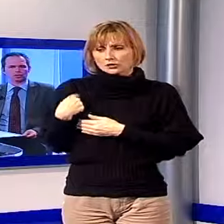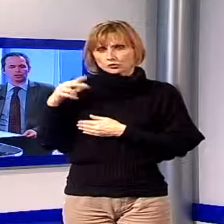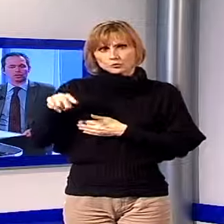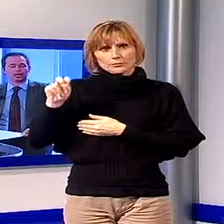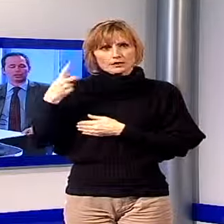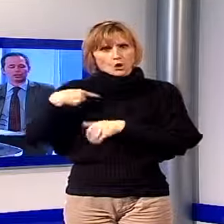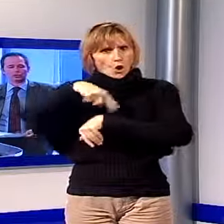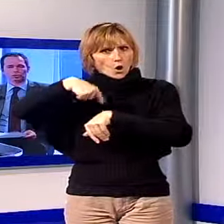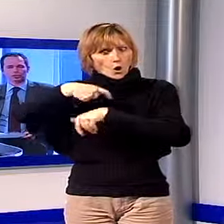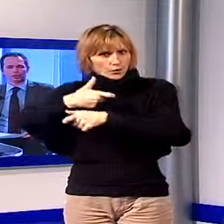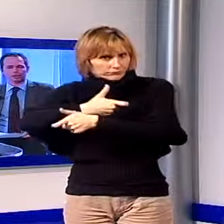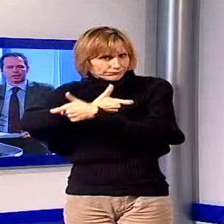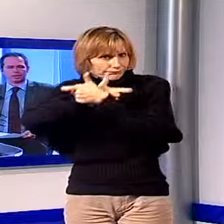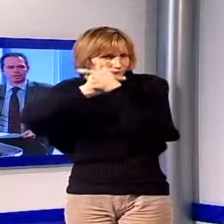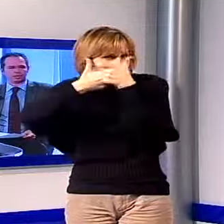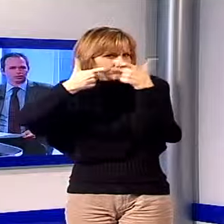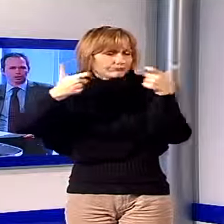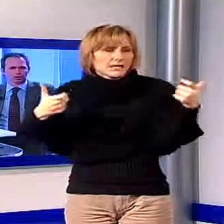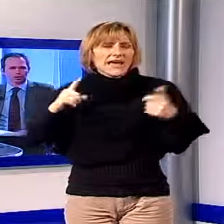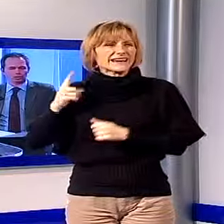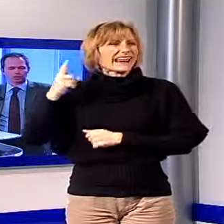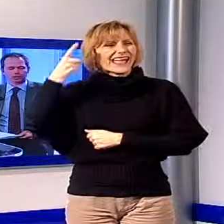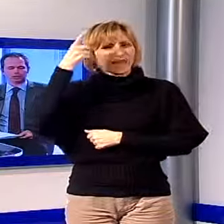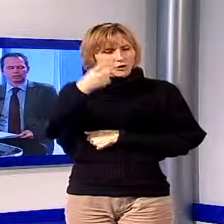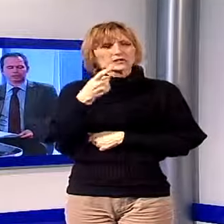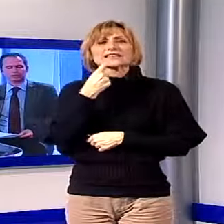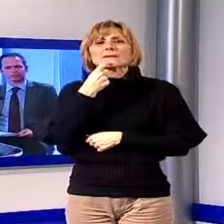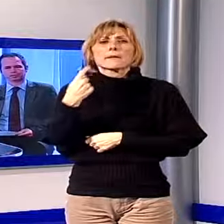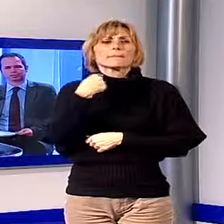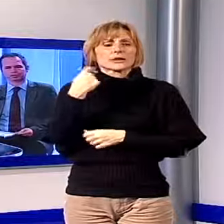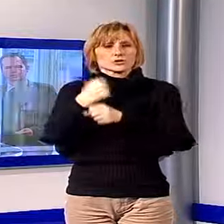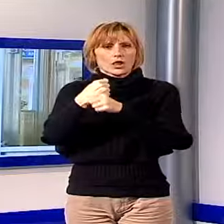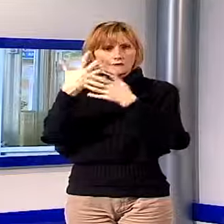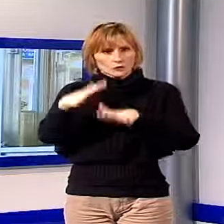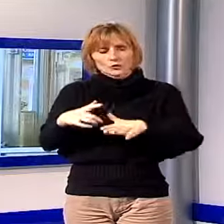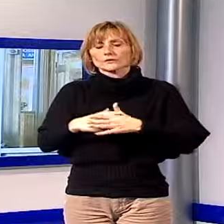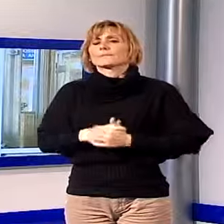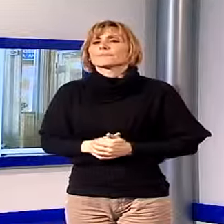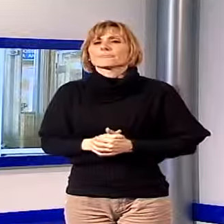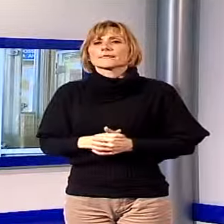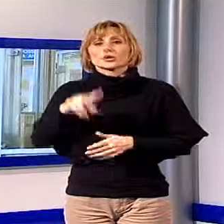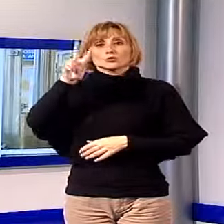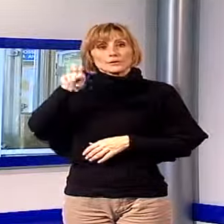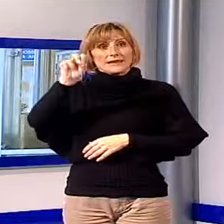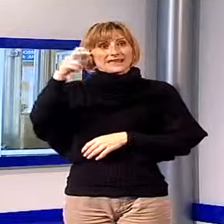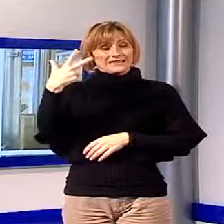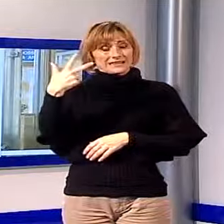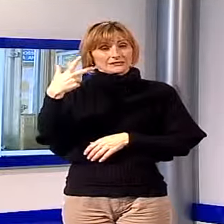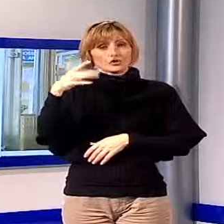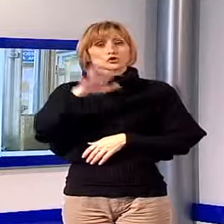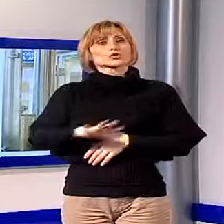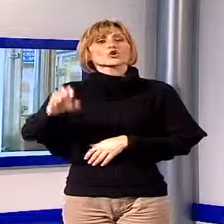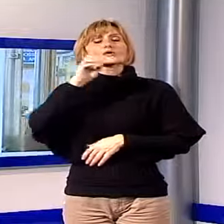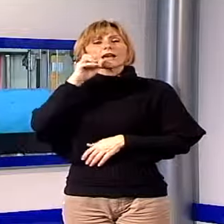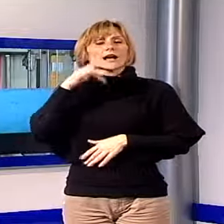ore erogate per la cassa integrazione ai lavoratori che hanno perso il lavoro. Nel 2013 in Toscana si è